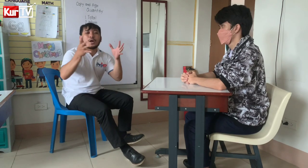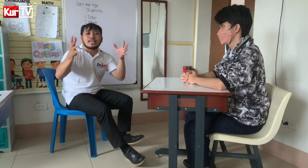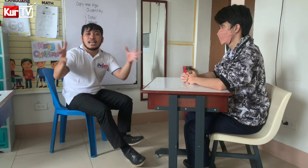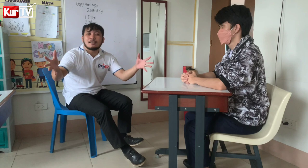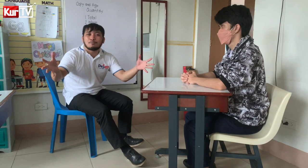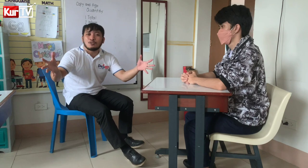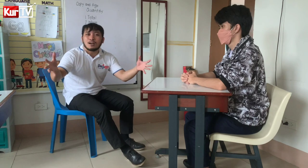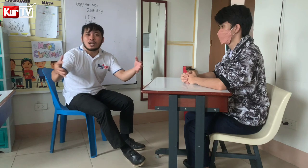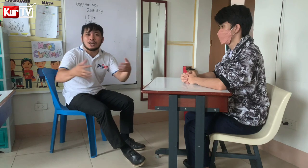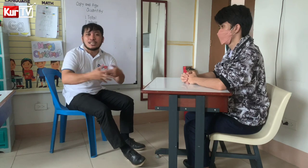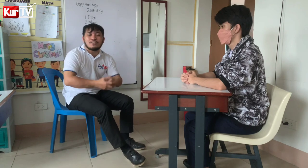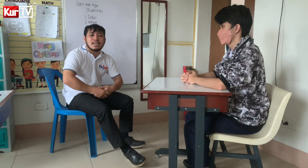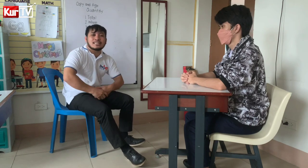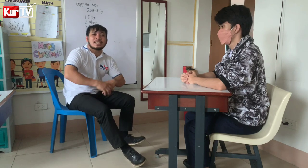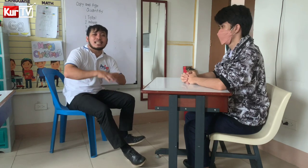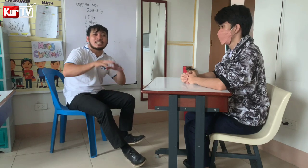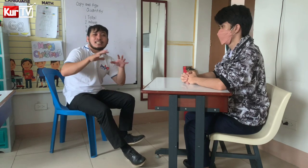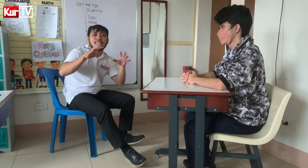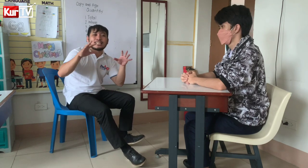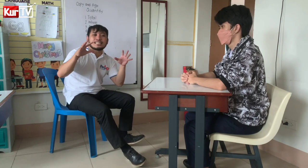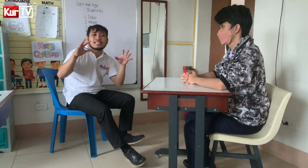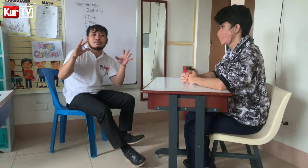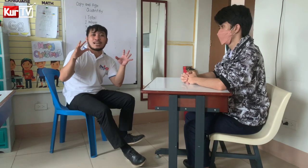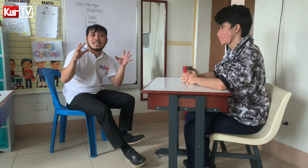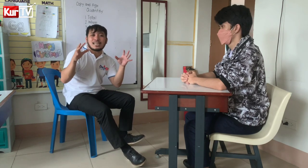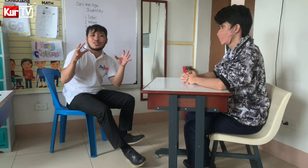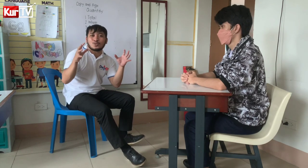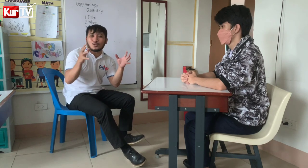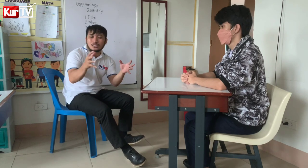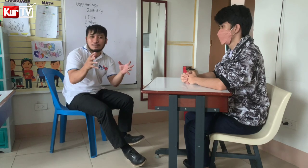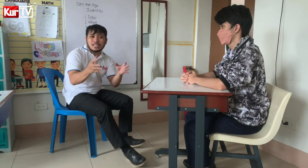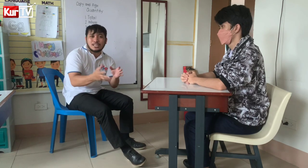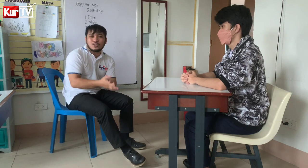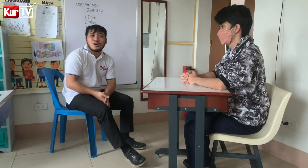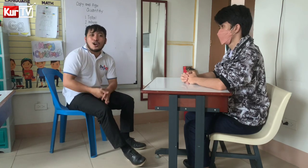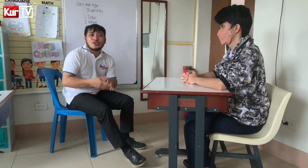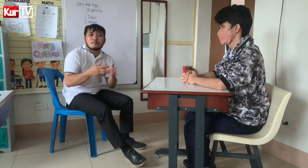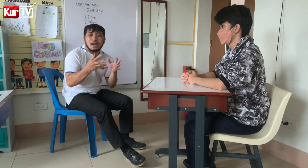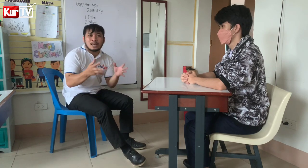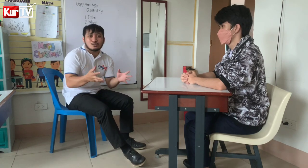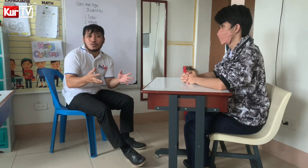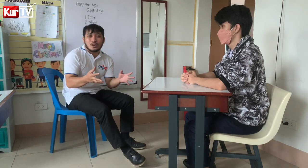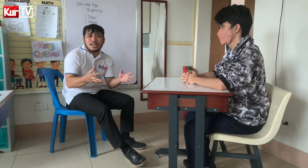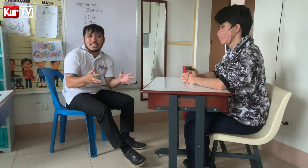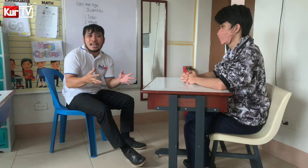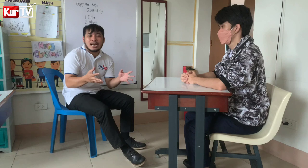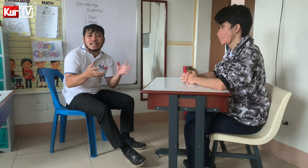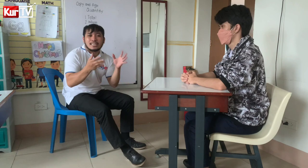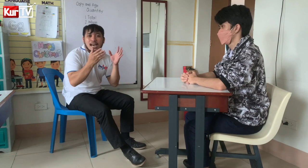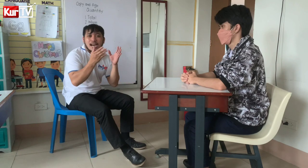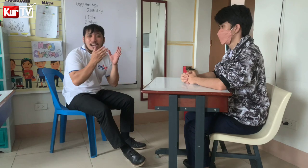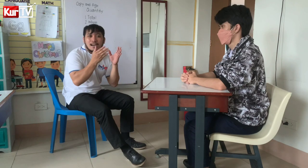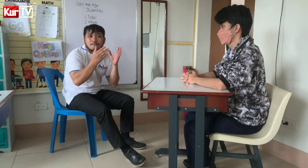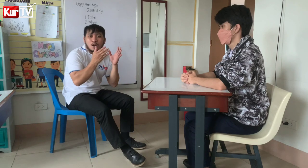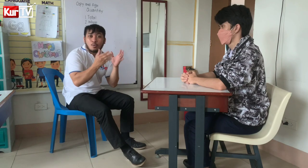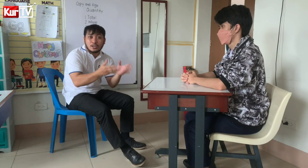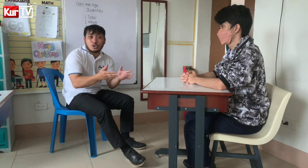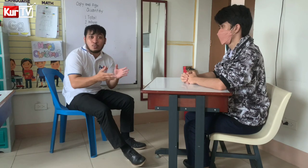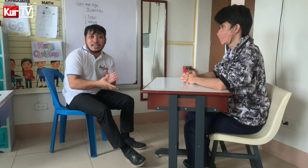ayan po ang mga Pertidina tips at bilang sa mga Naituro kundi sa inyo Kung paano tukuha Ang one-on-one